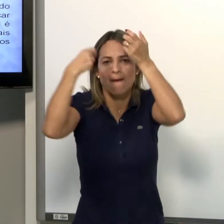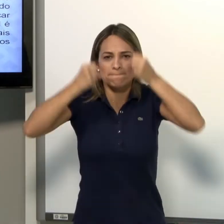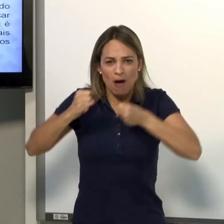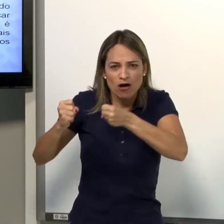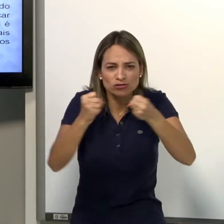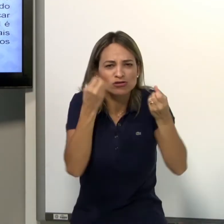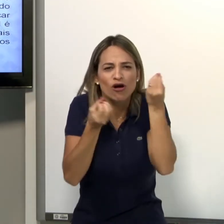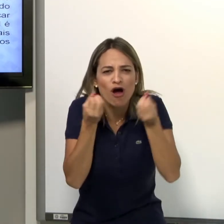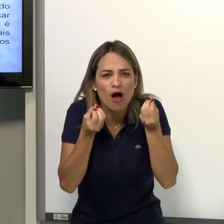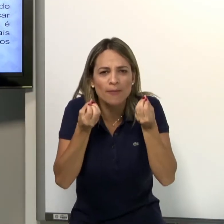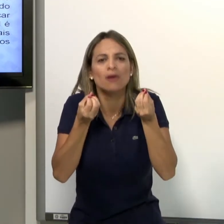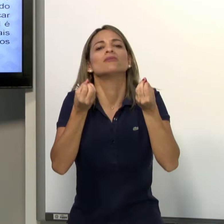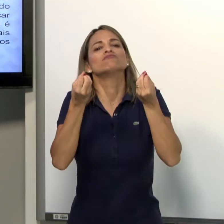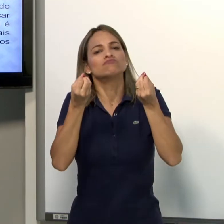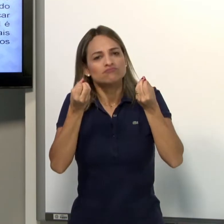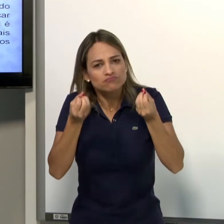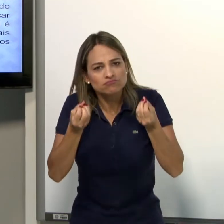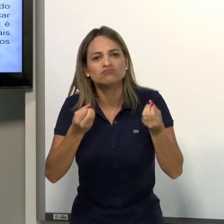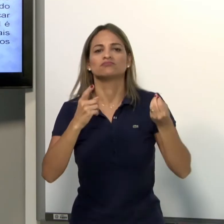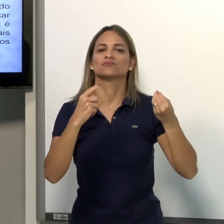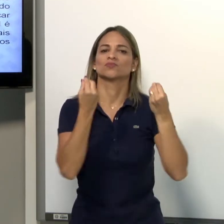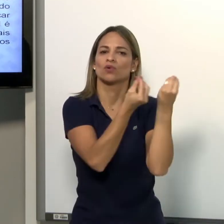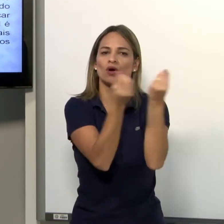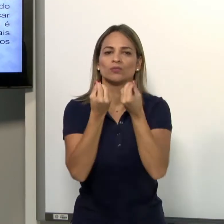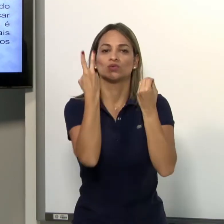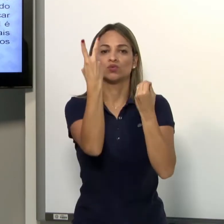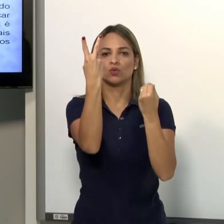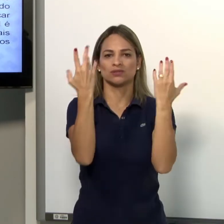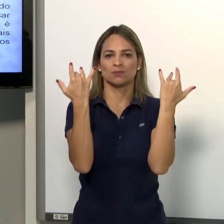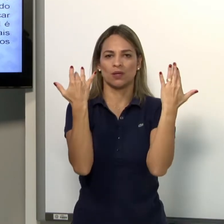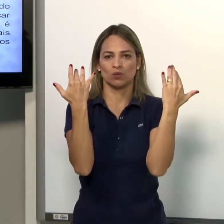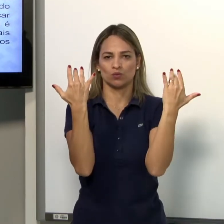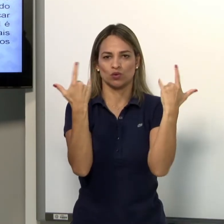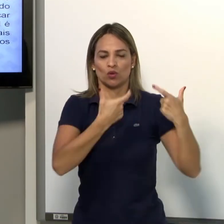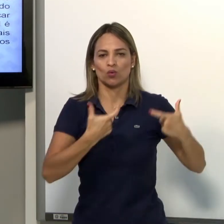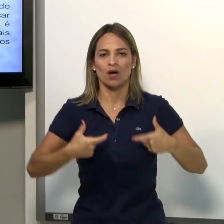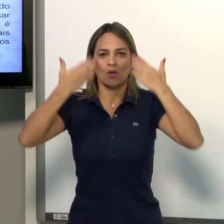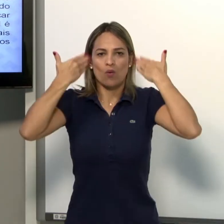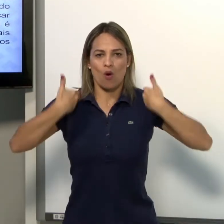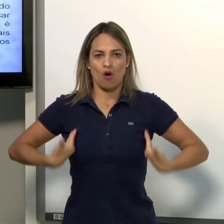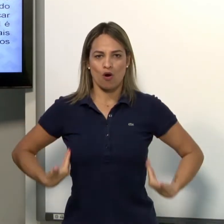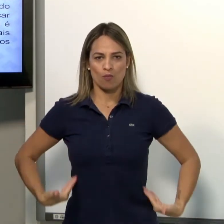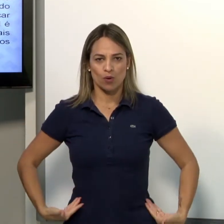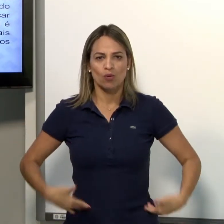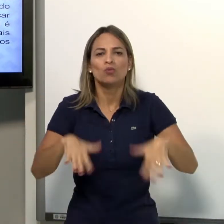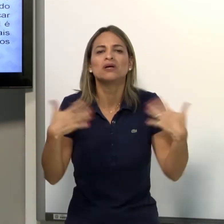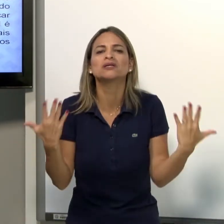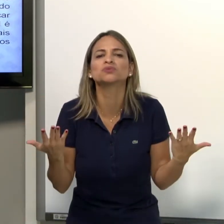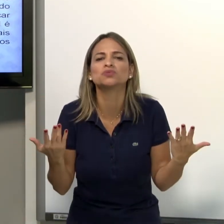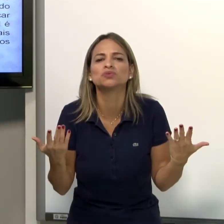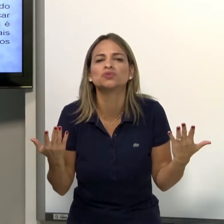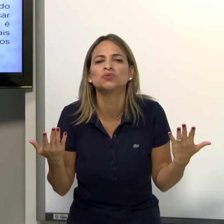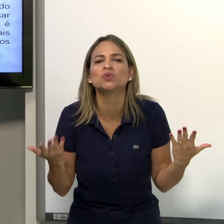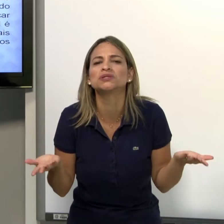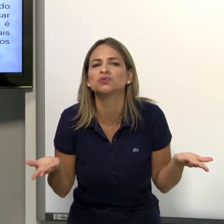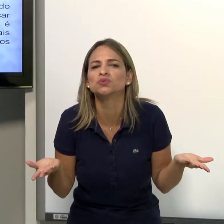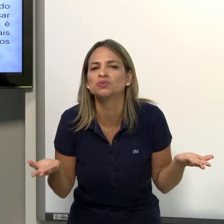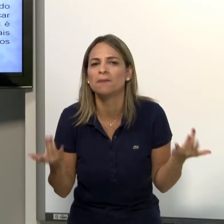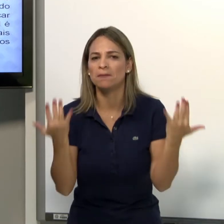se realiza aquele sinal. Então, pode-se demarcar onde vai fazer esse sinal. Pode-se usar